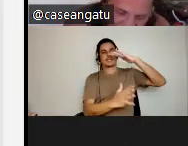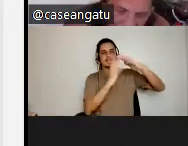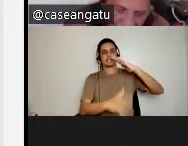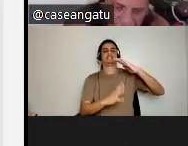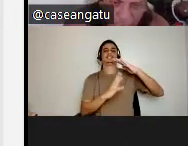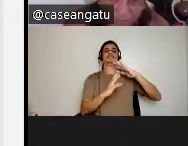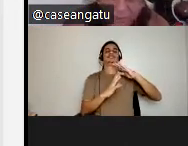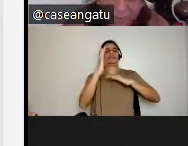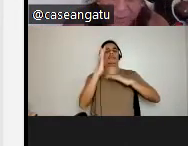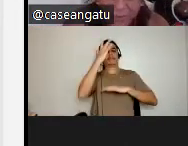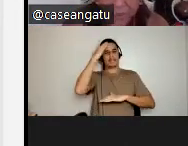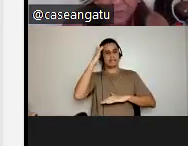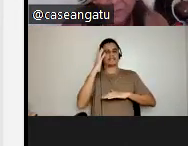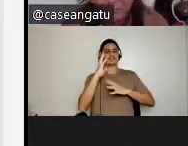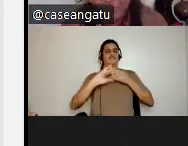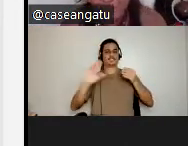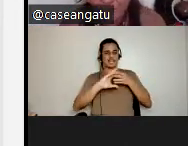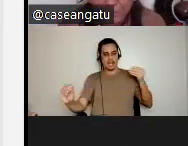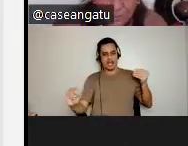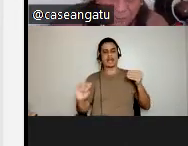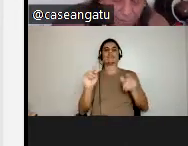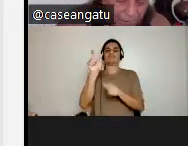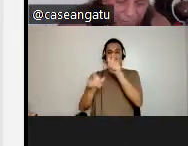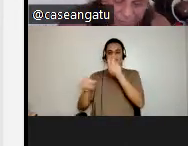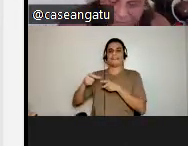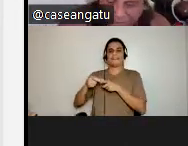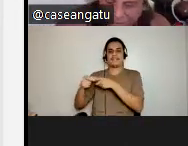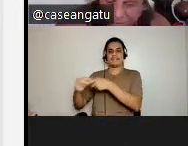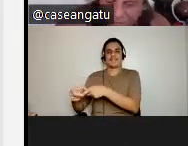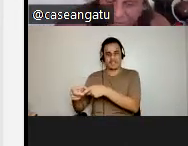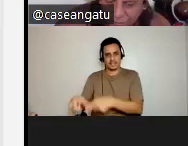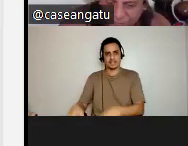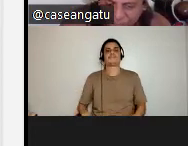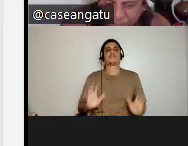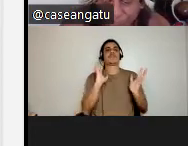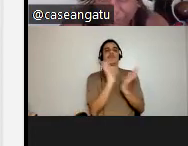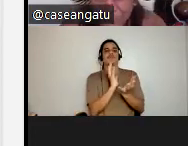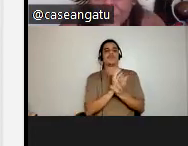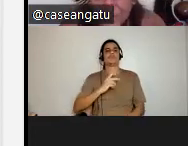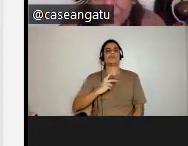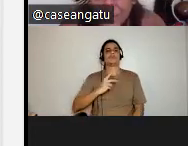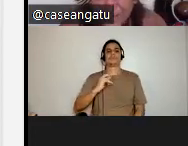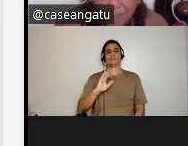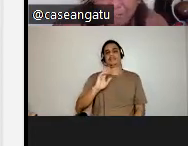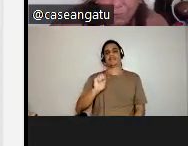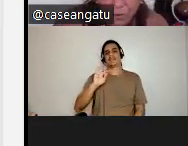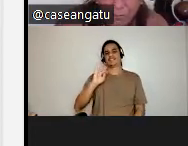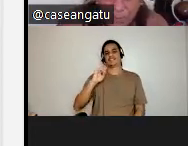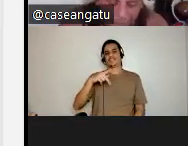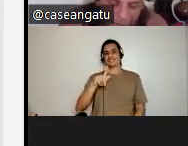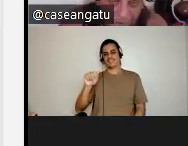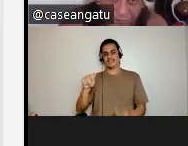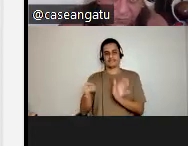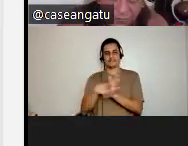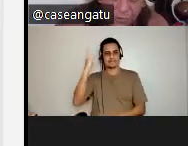Aos refugiados, povo das quebradas, das periferias. Piratiringa, que é São Paulo. Pindóibi,